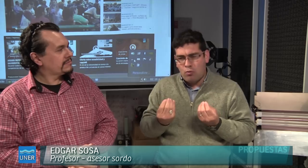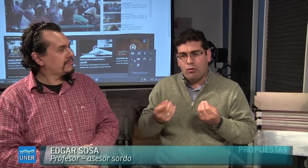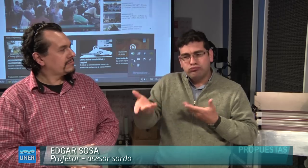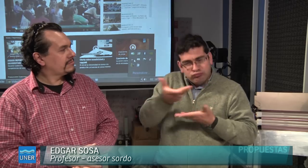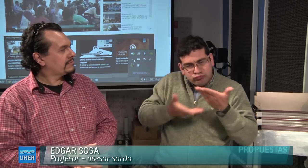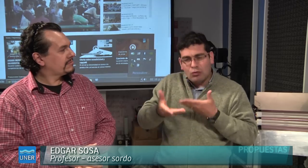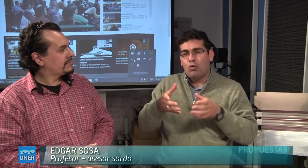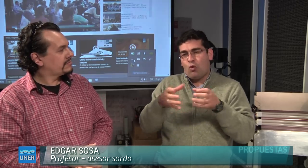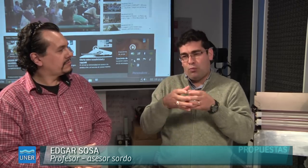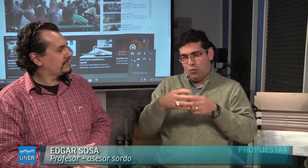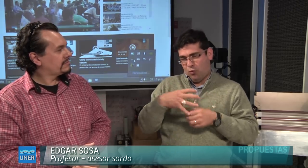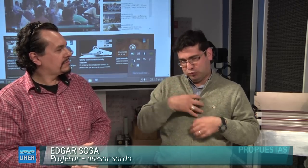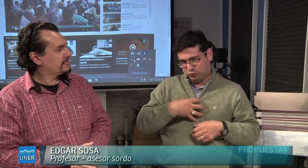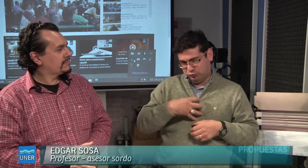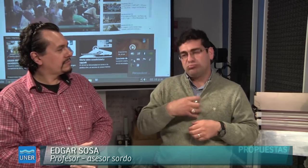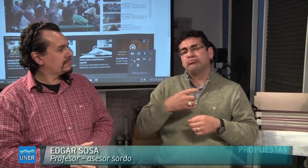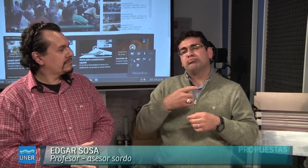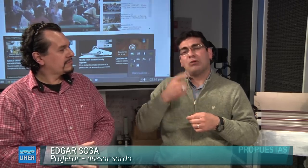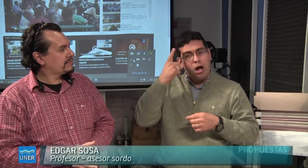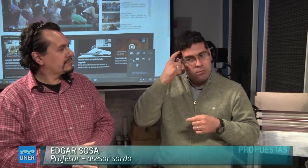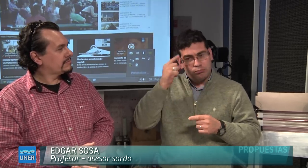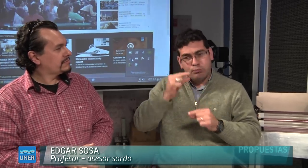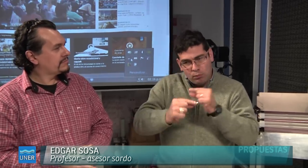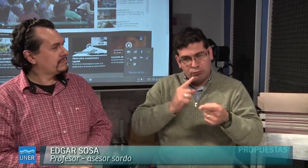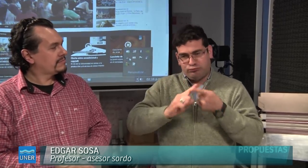generar accesibilidad en relación a eso.